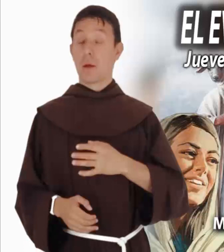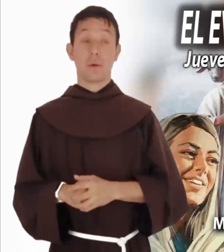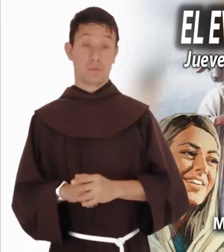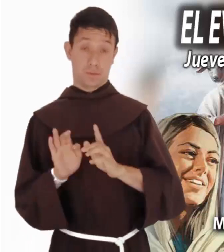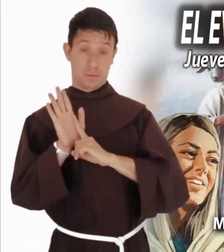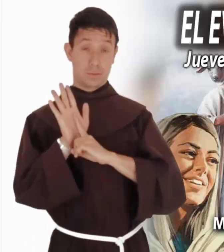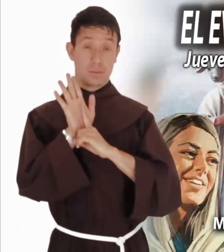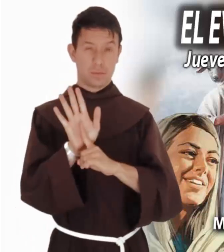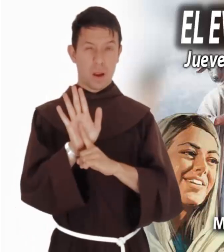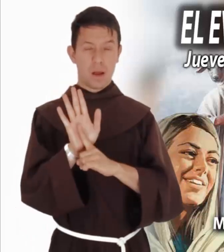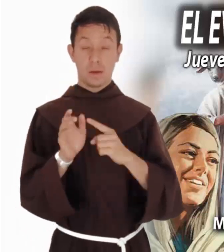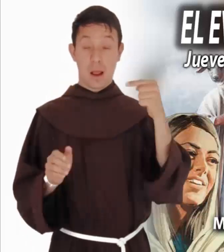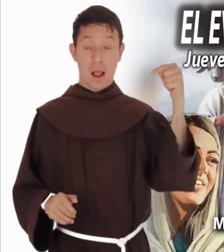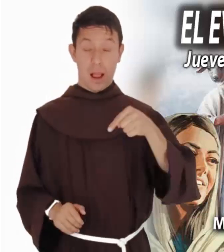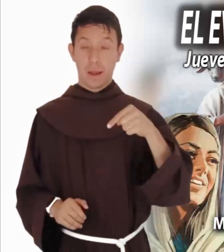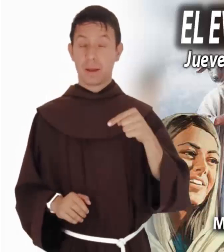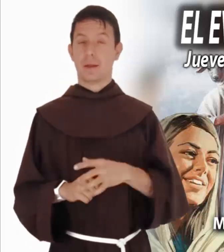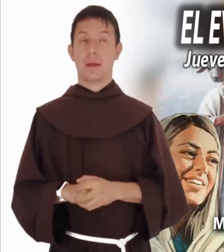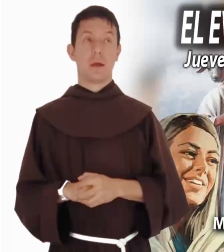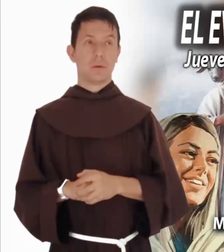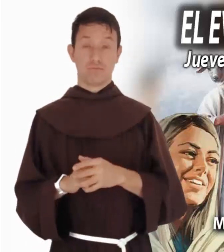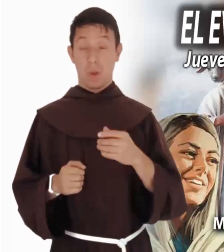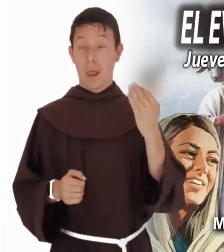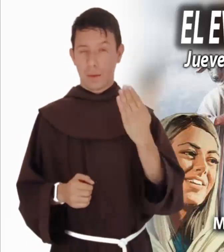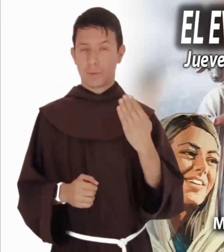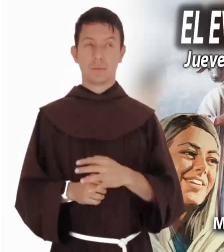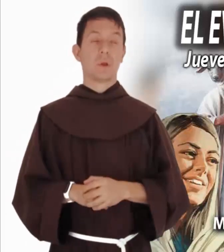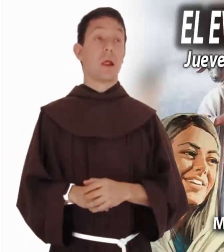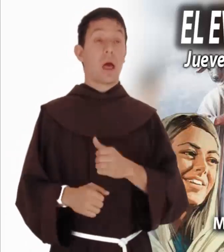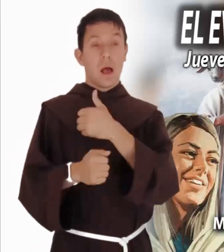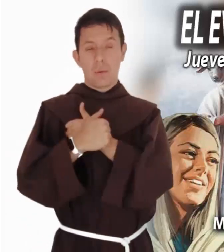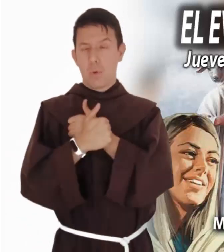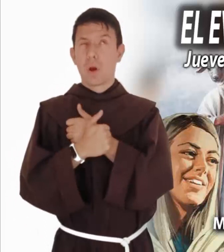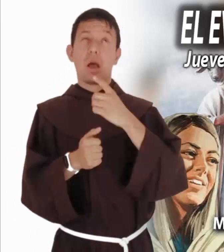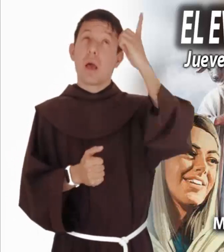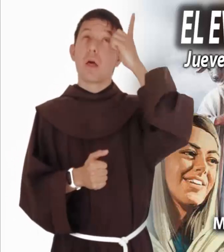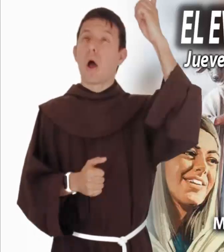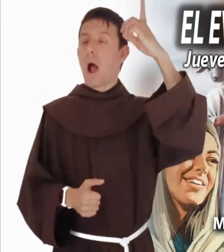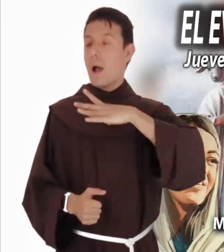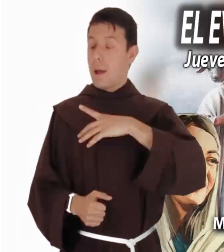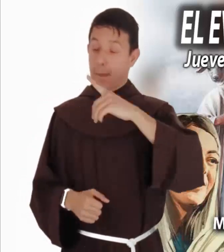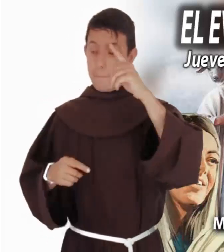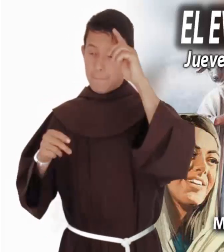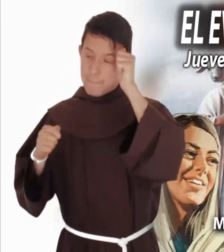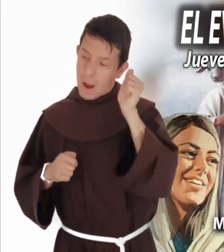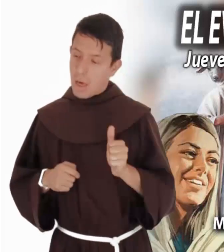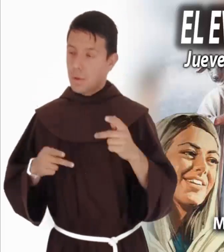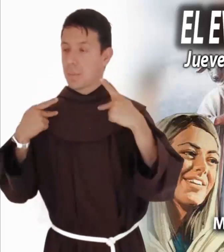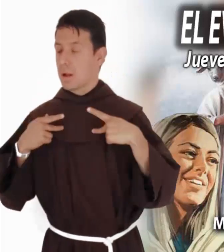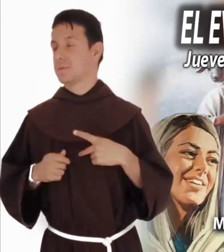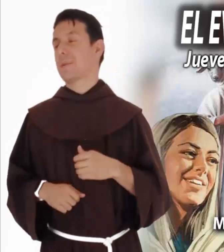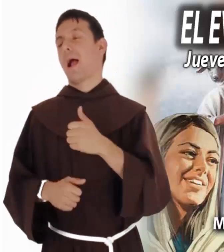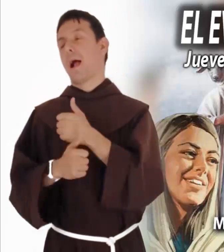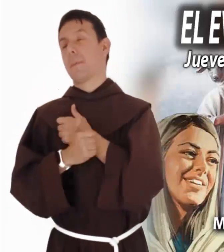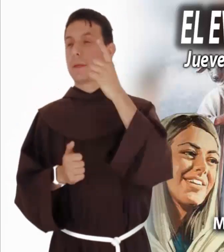muy en especial, Ese amor entrañable de Dios a los pecadores. Estamos inclinados